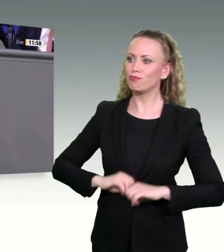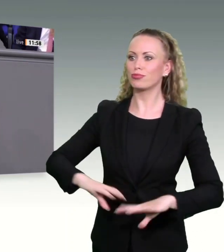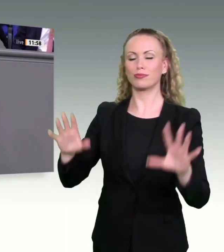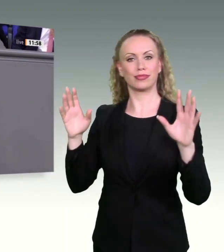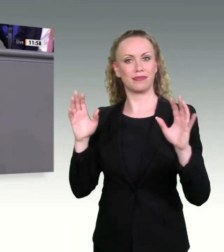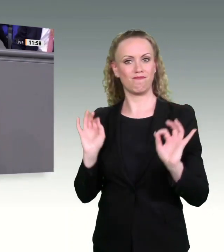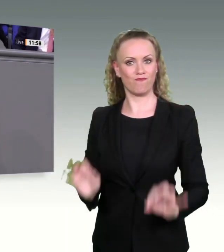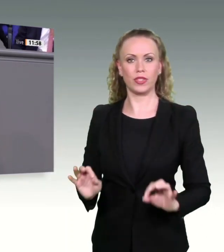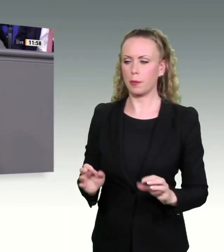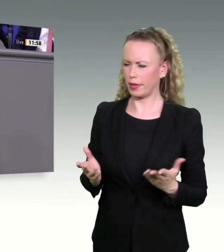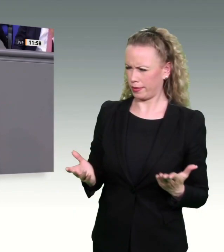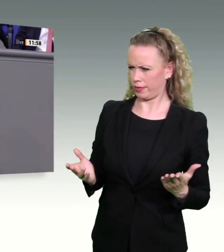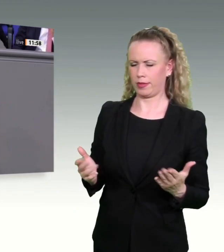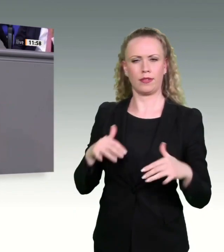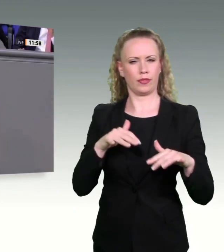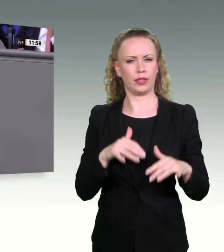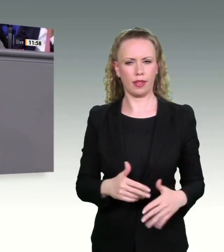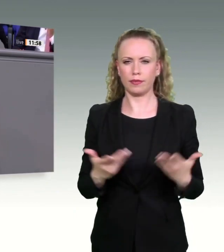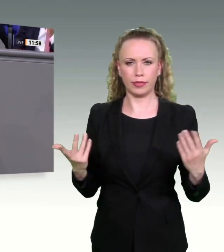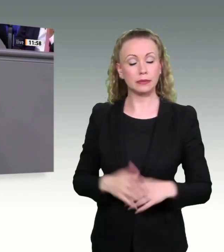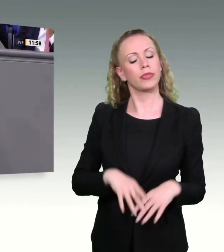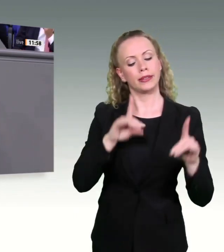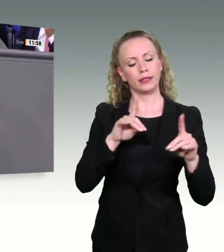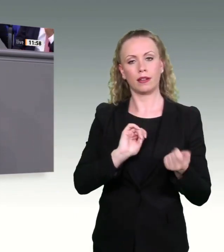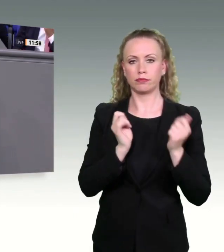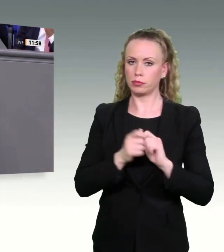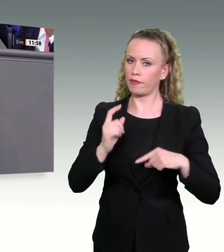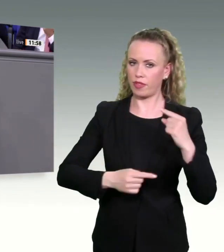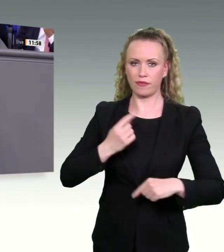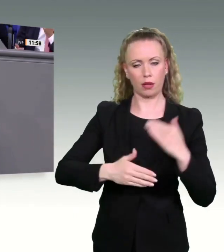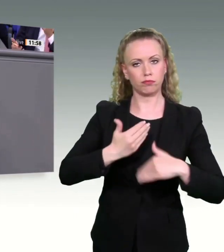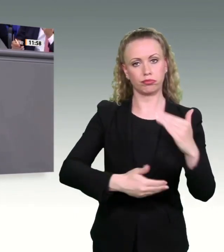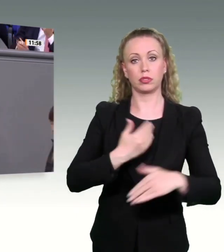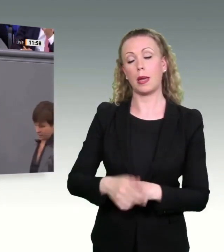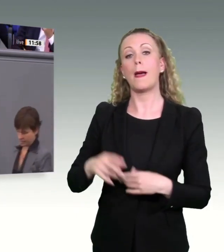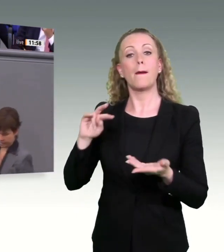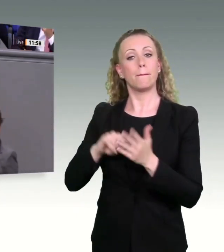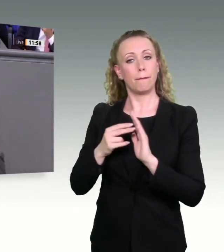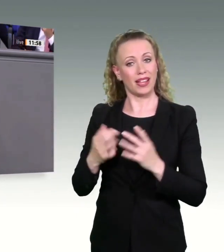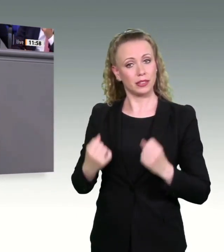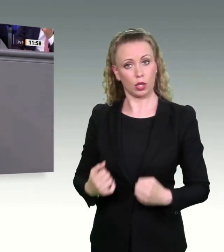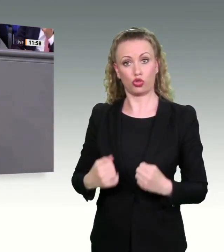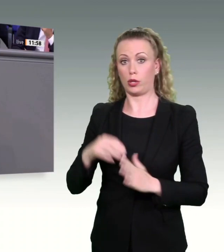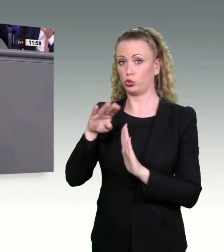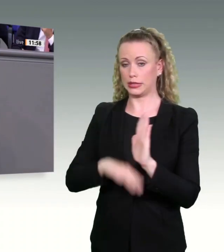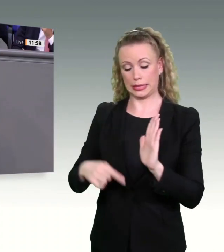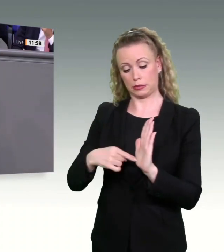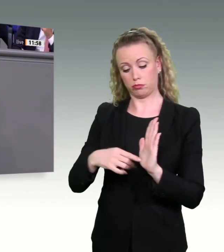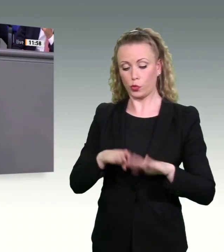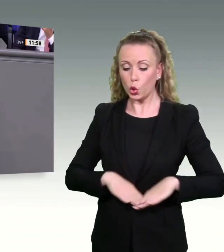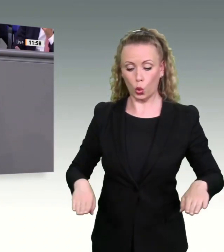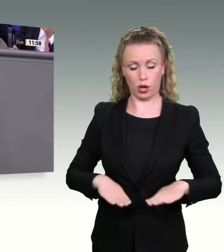vorne gehen wollen. Als erstes ist das die Digitalisierung von Verfahren. Das Plansicherstellungsgesetz hat eine Grundlage gelegt, das müssen wir evaluierend